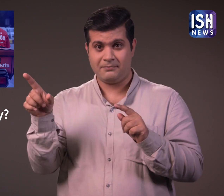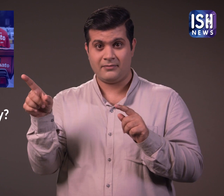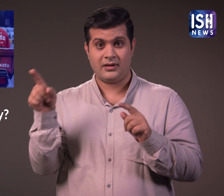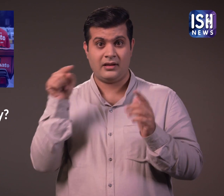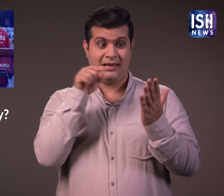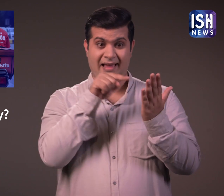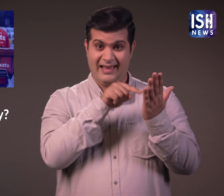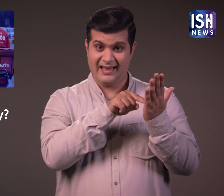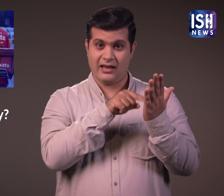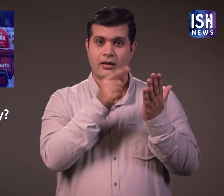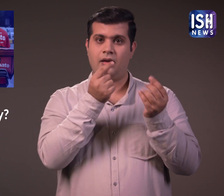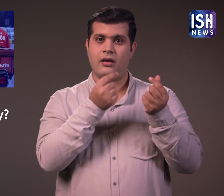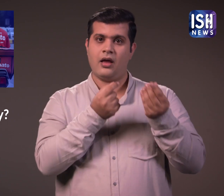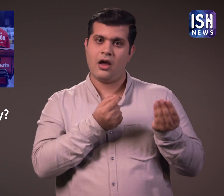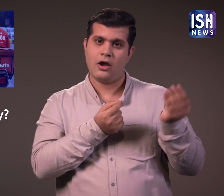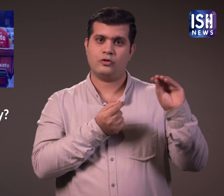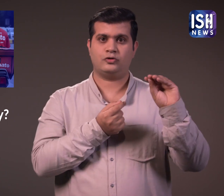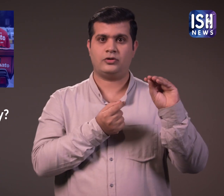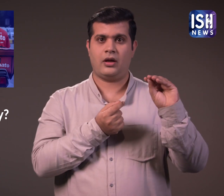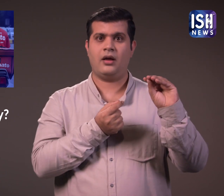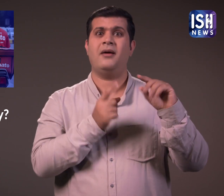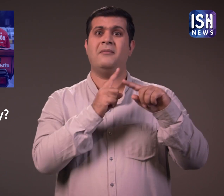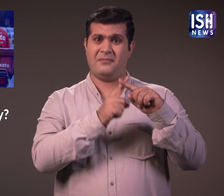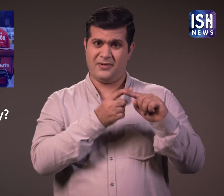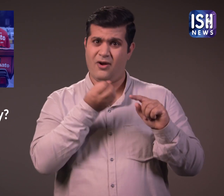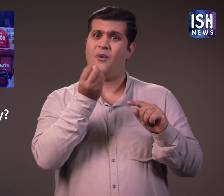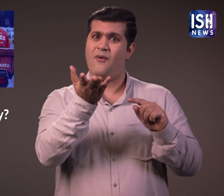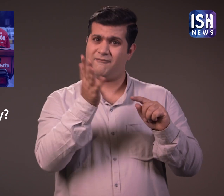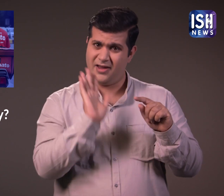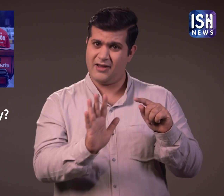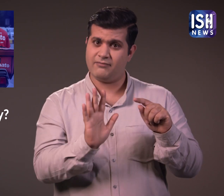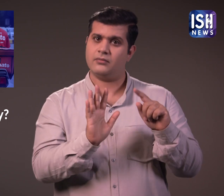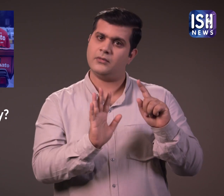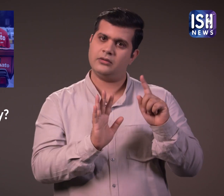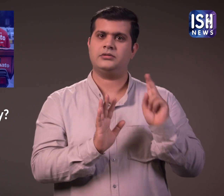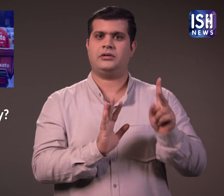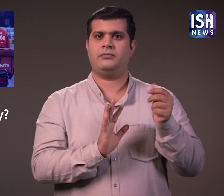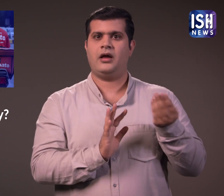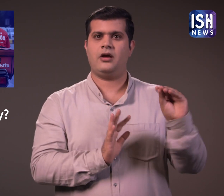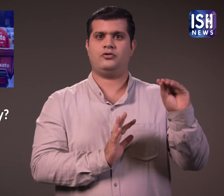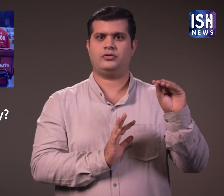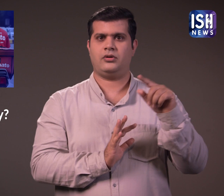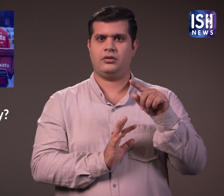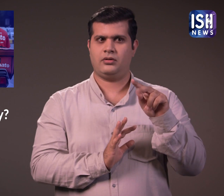कि offer होने के बावजूत आप पर उसी restaurant के खाने की कीमत ज्यादा होती है।